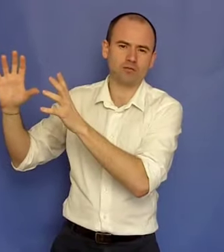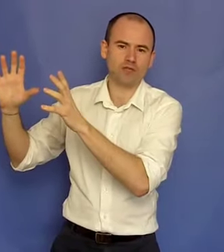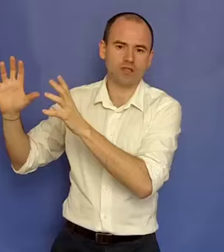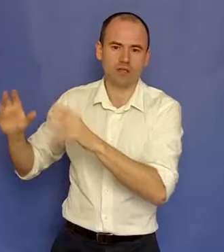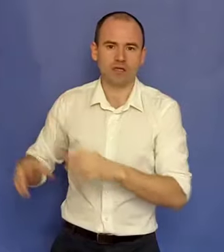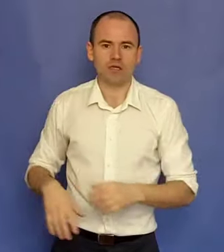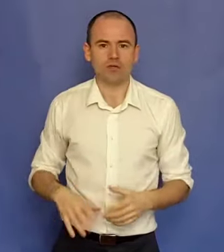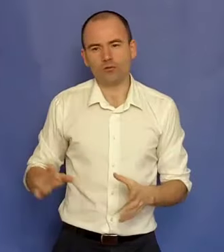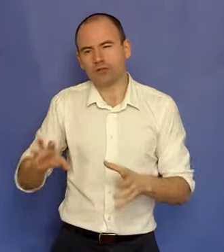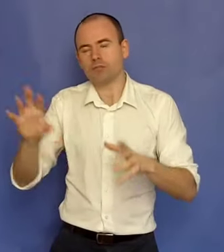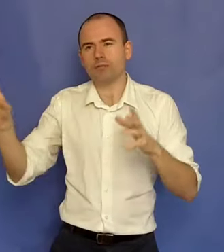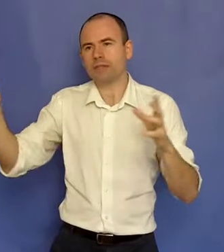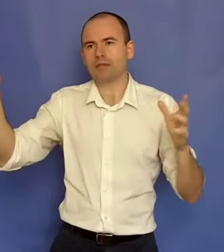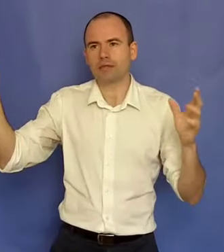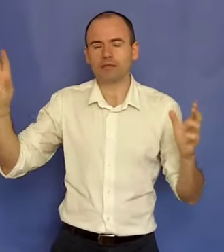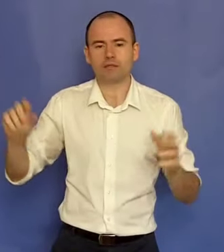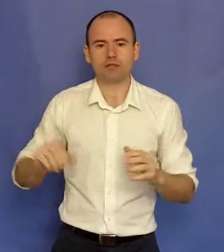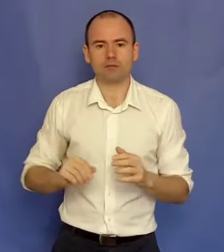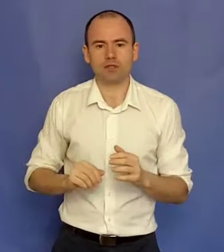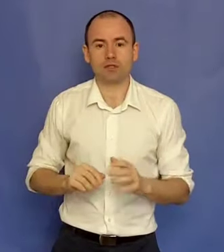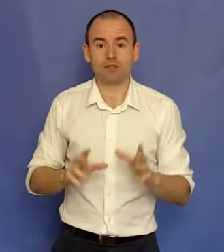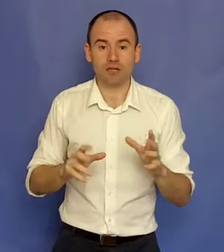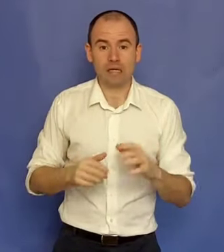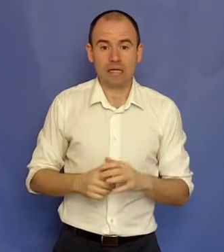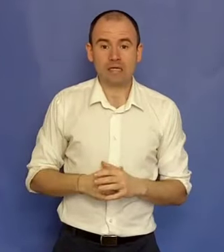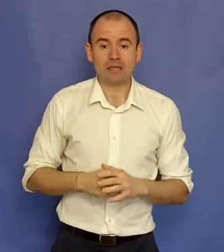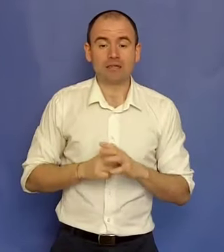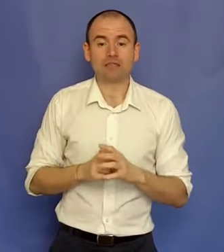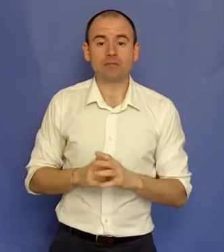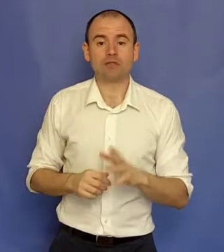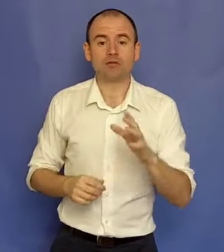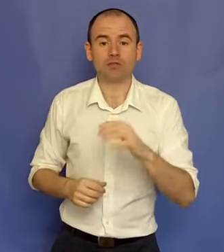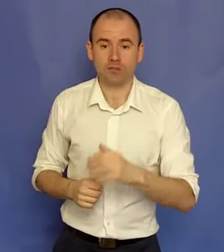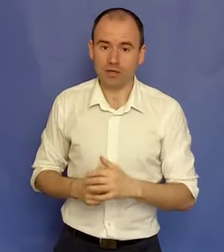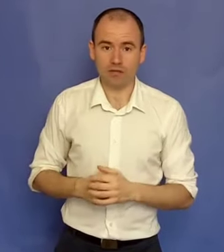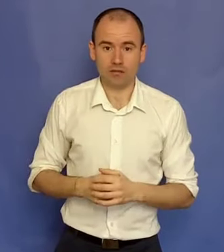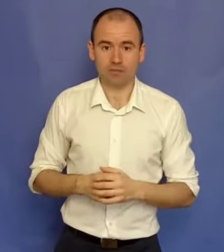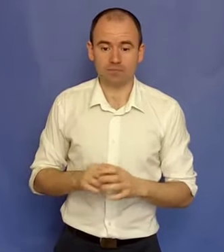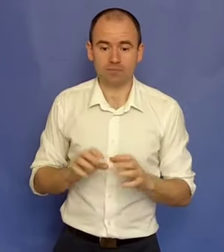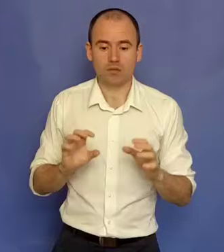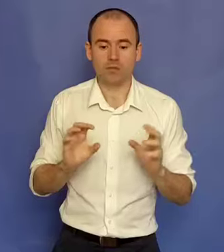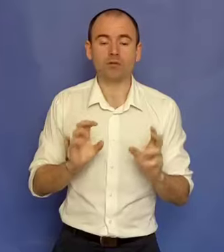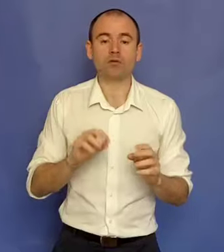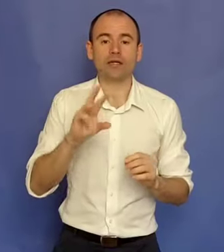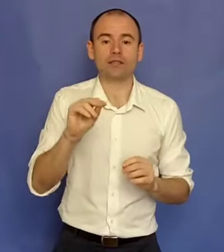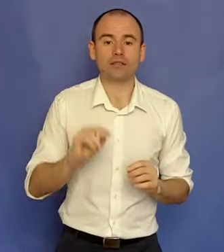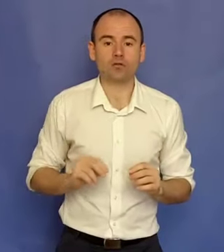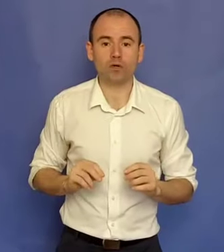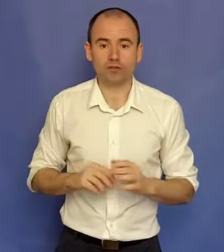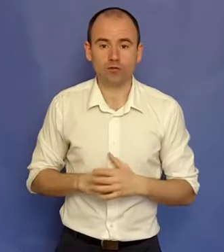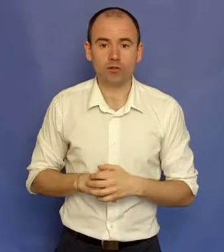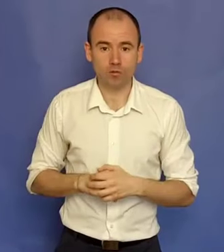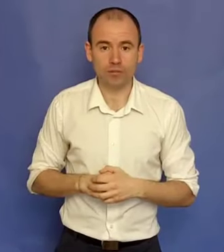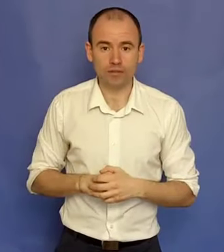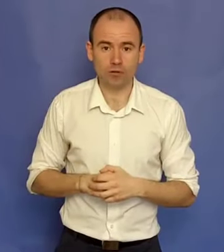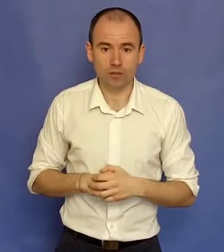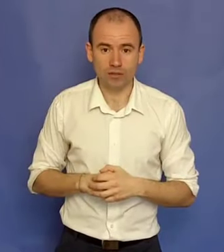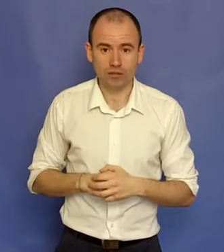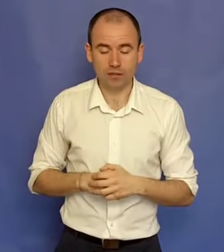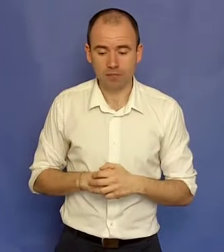restul vieții și o disciplină în care trebuie să te specializezi. Da, dar crede-mă că toți facem marketing. În momentul în ai deschis gura și vorbești cu un prieten sau o prietenă de-a ta,